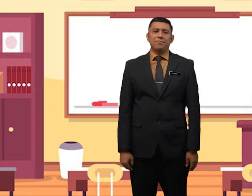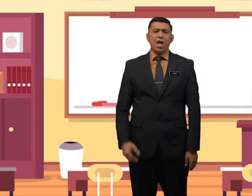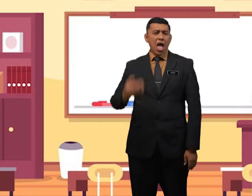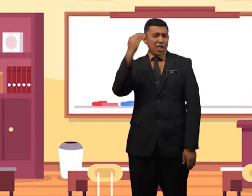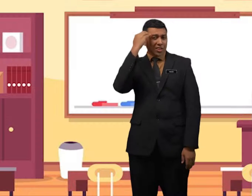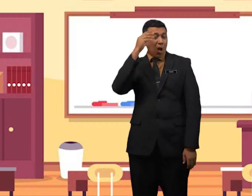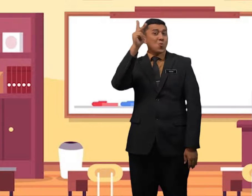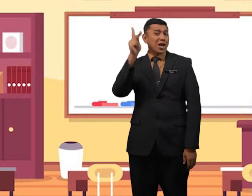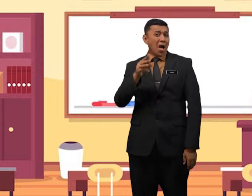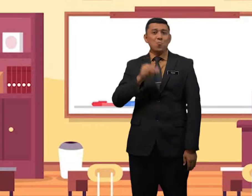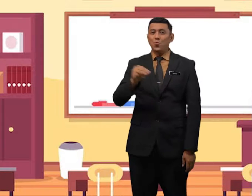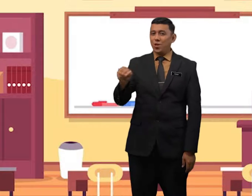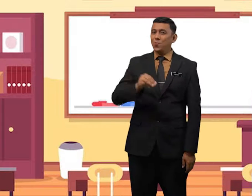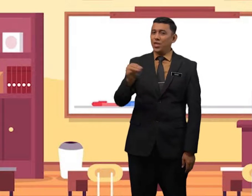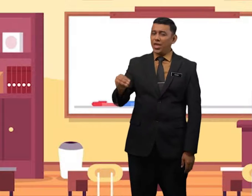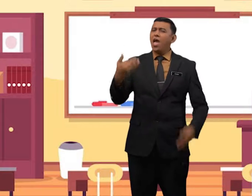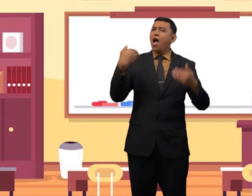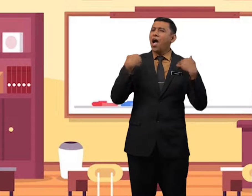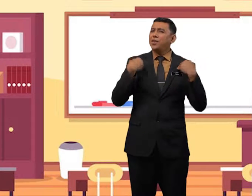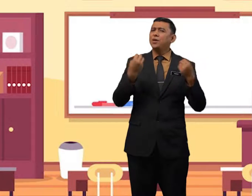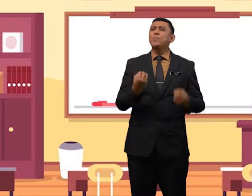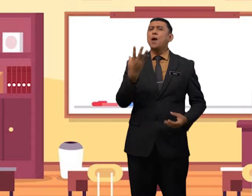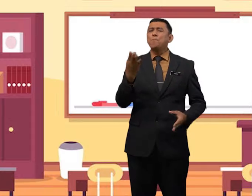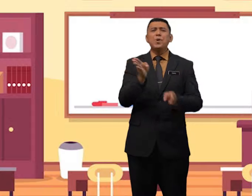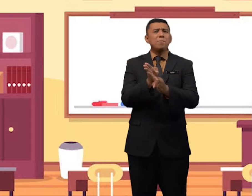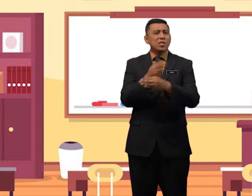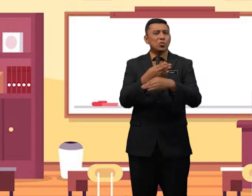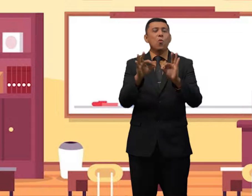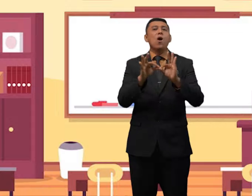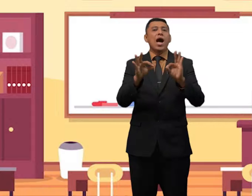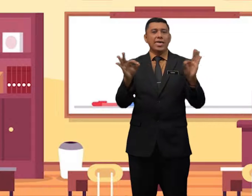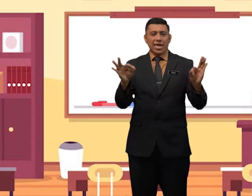tahukah murid-murid ada berapa bentuk ayat?